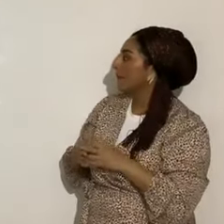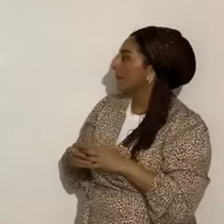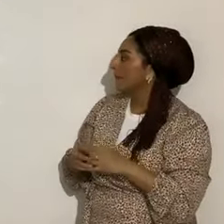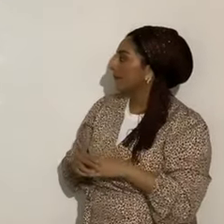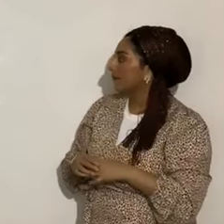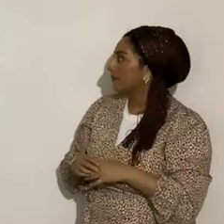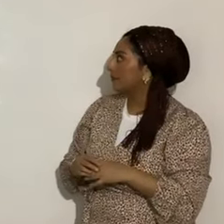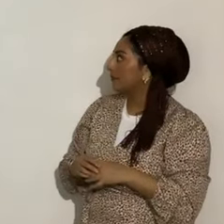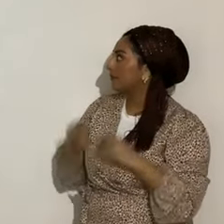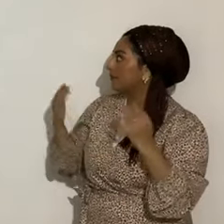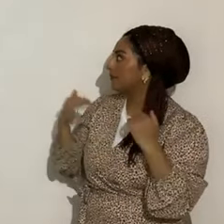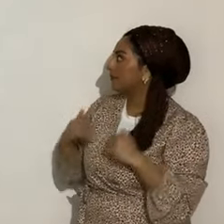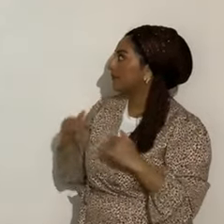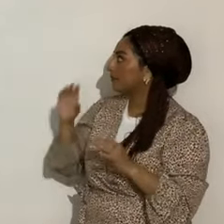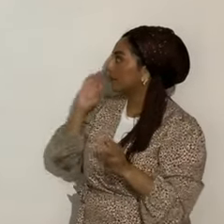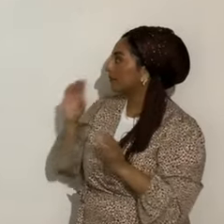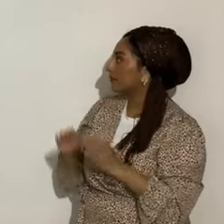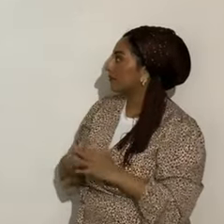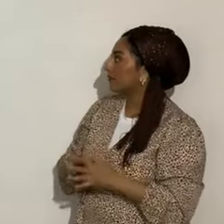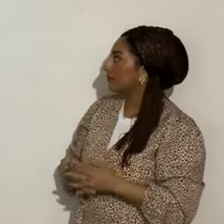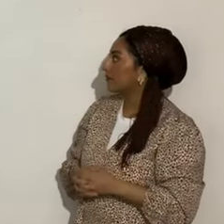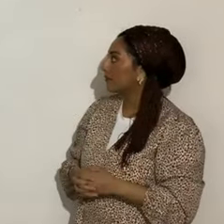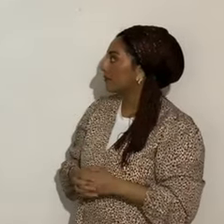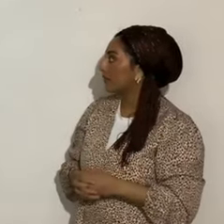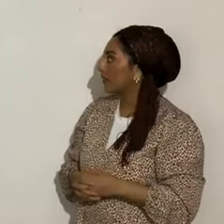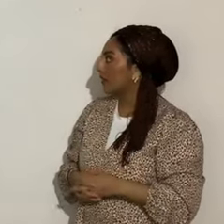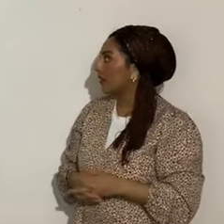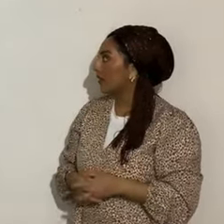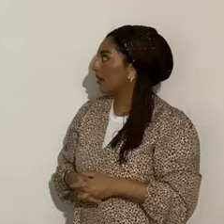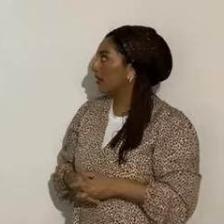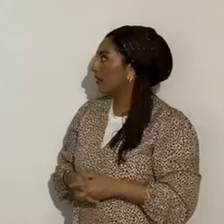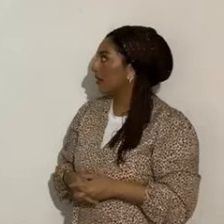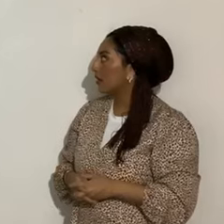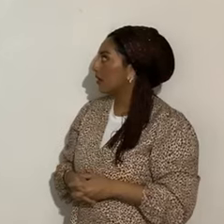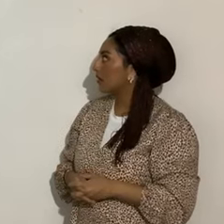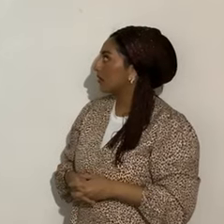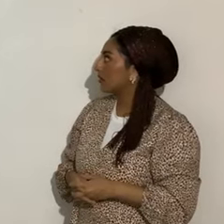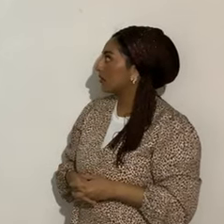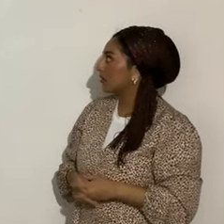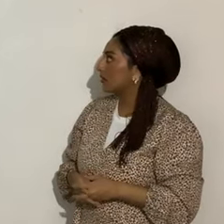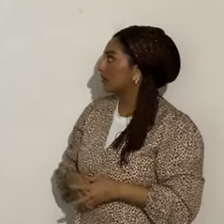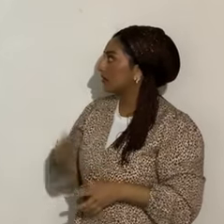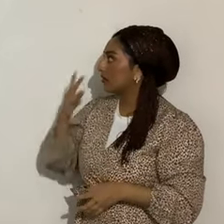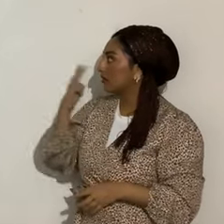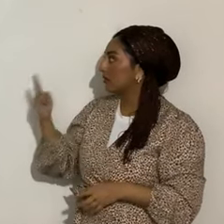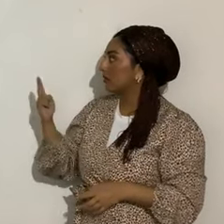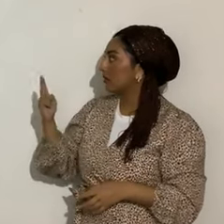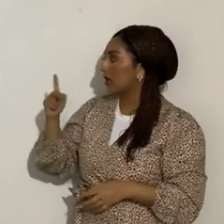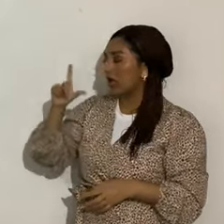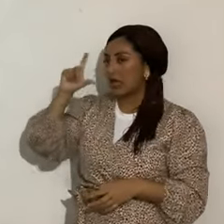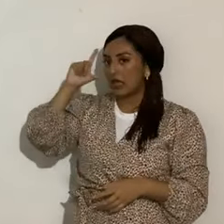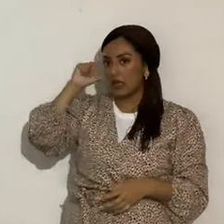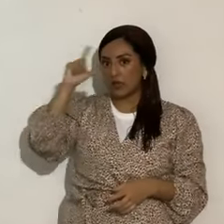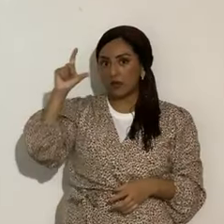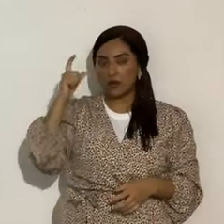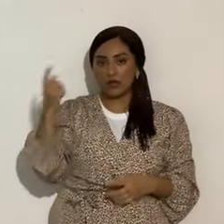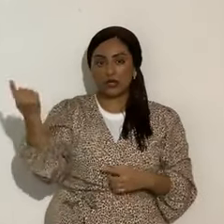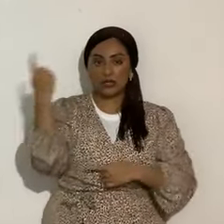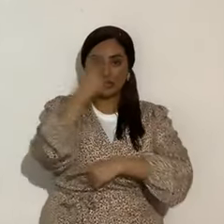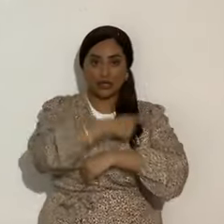Vamos a la siguiente, ahora, vamos a ver la posición de la luna, el día de la destrucción del